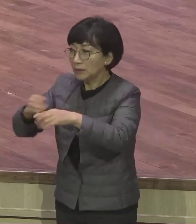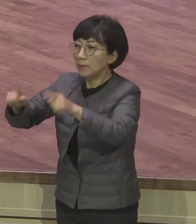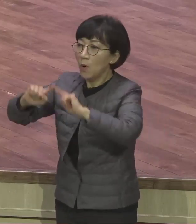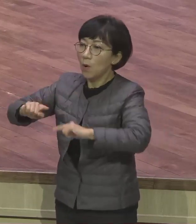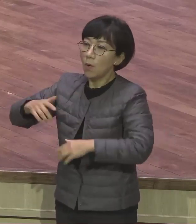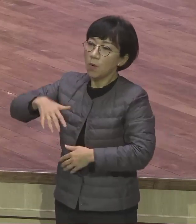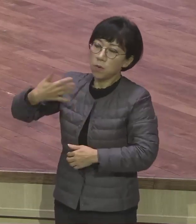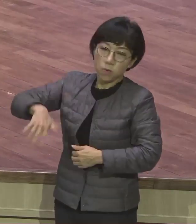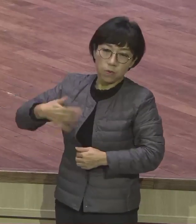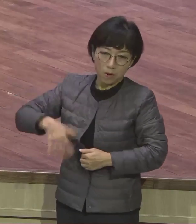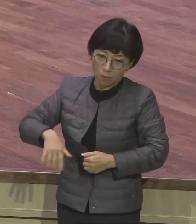현장에서 드러나